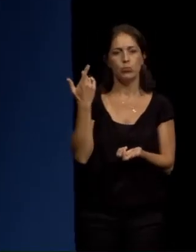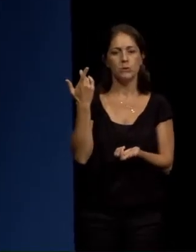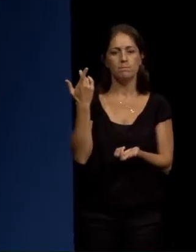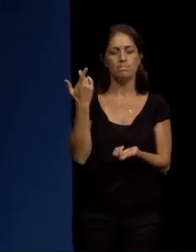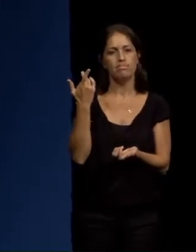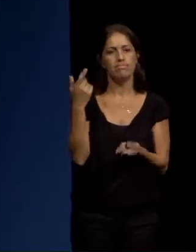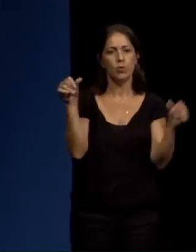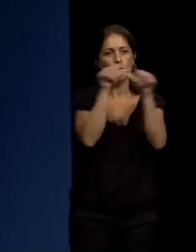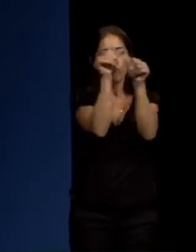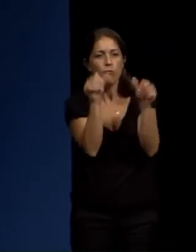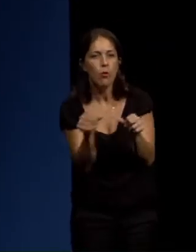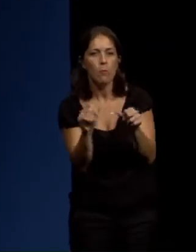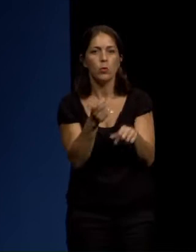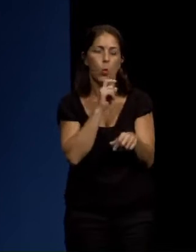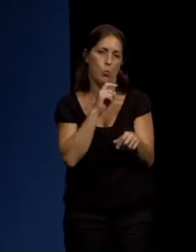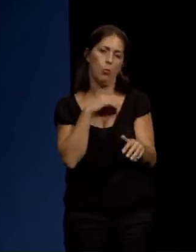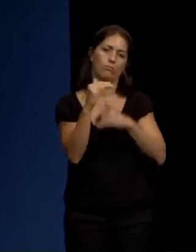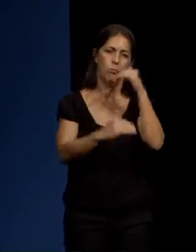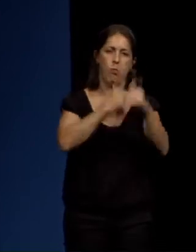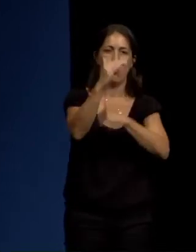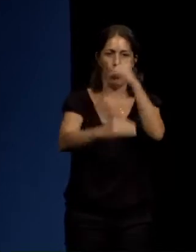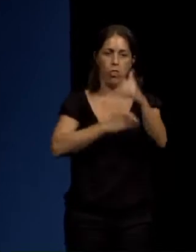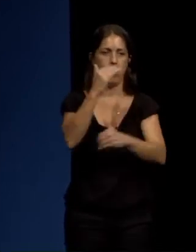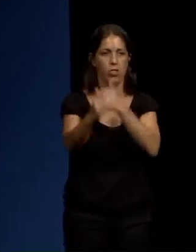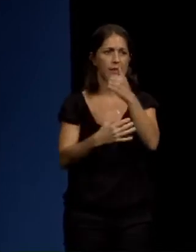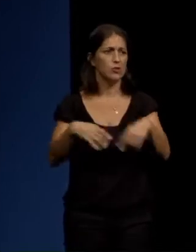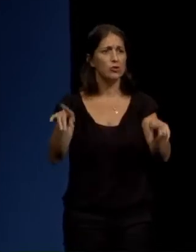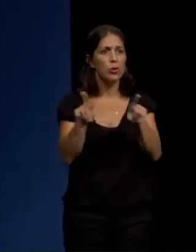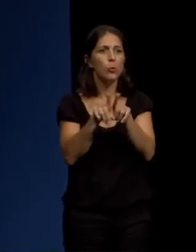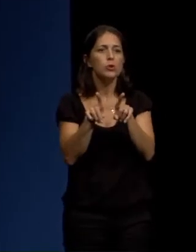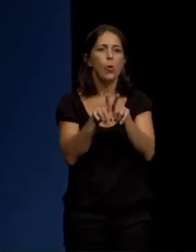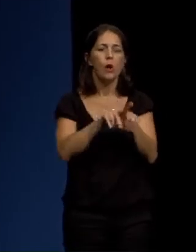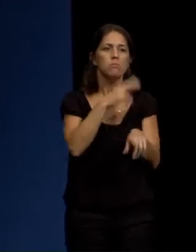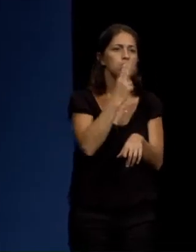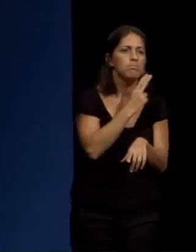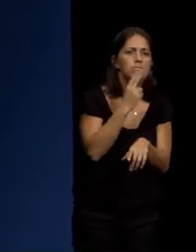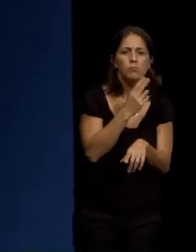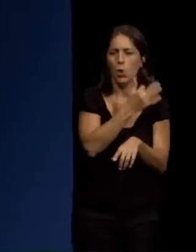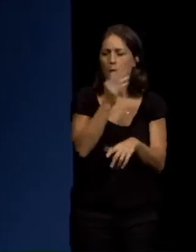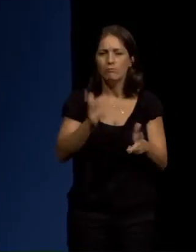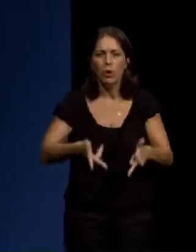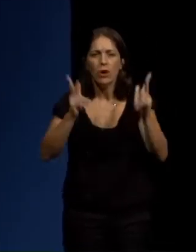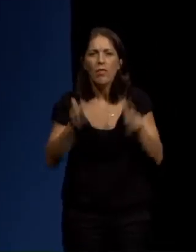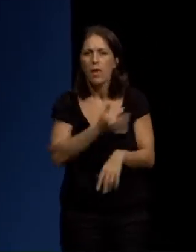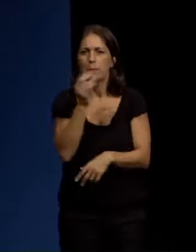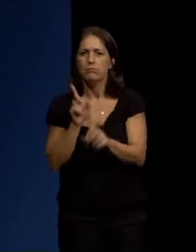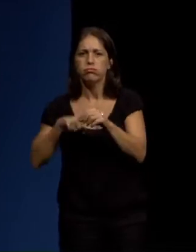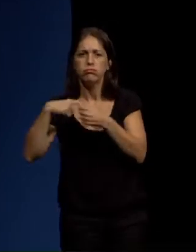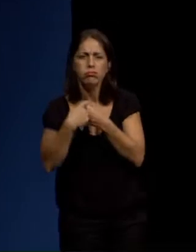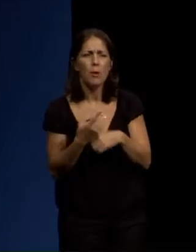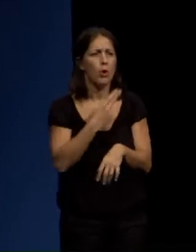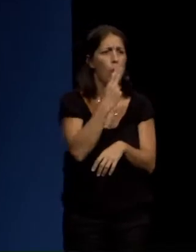a través dun proceso exemplo de compromiso, de democracia, de participación e decía tamén de